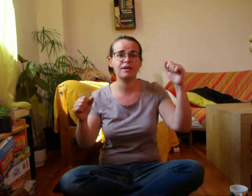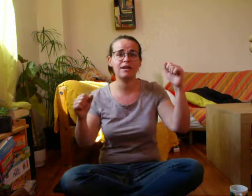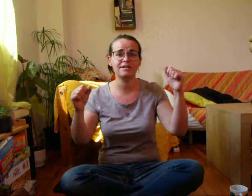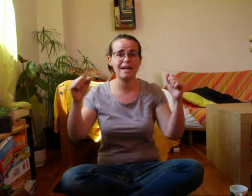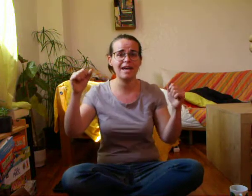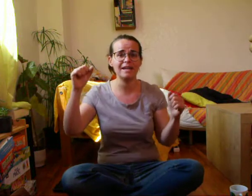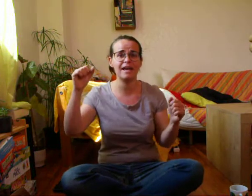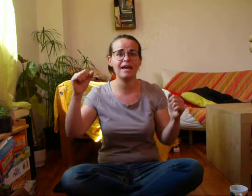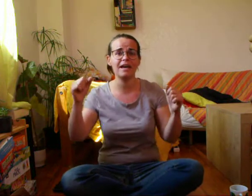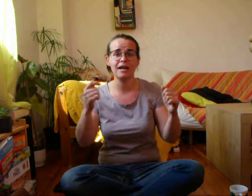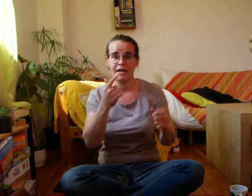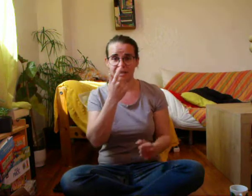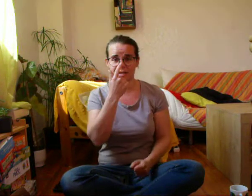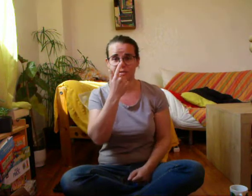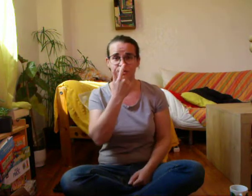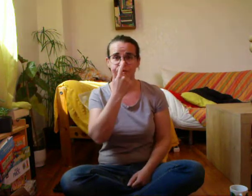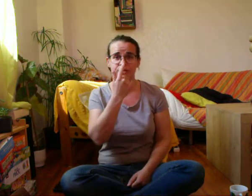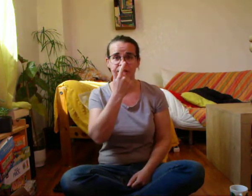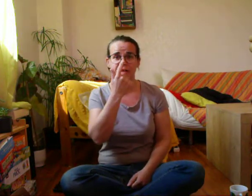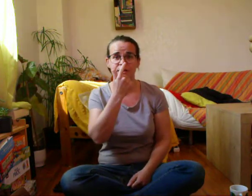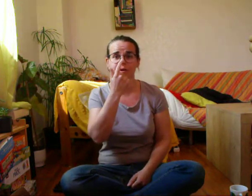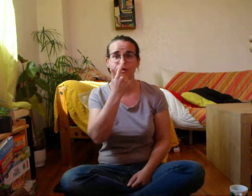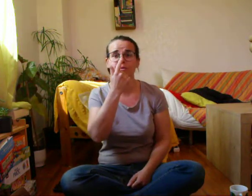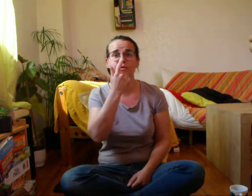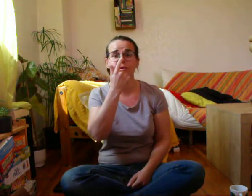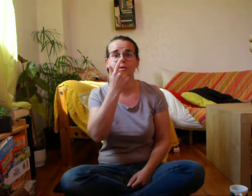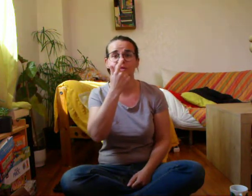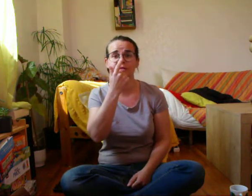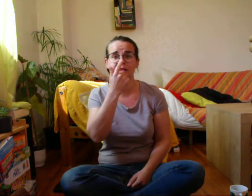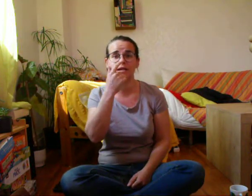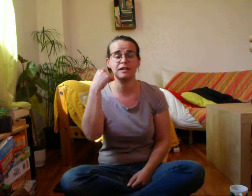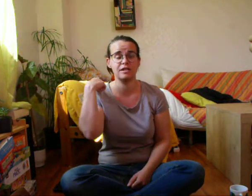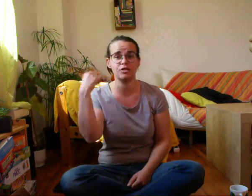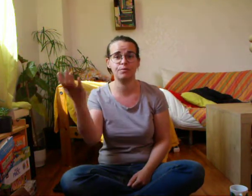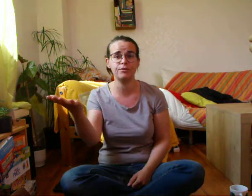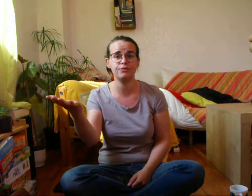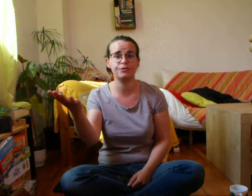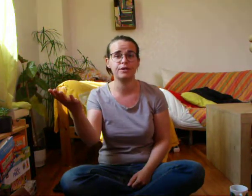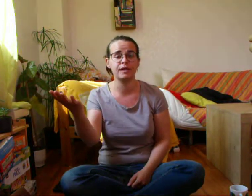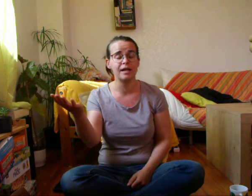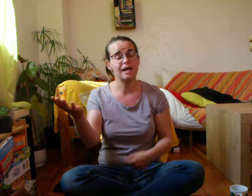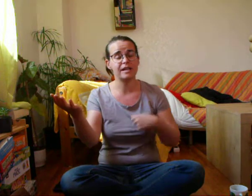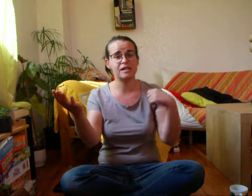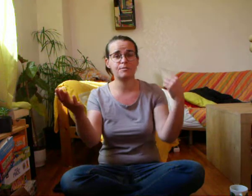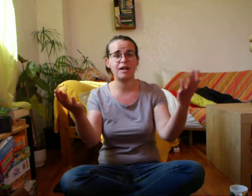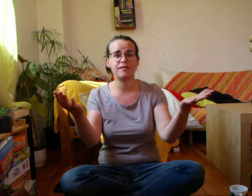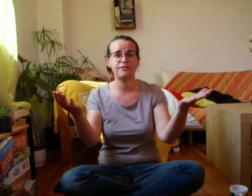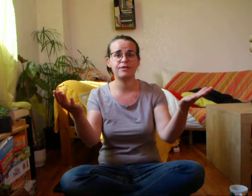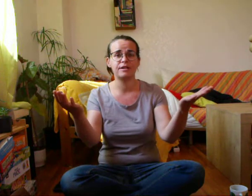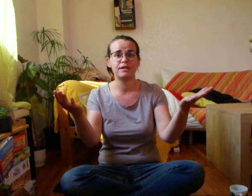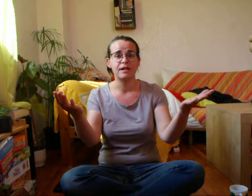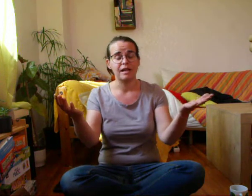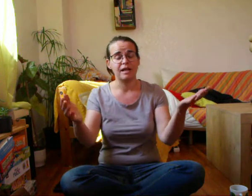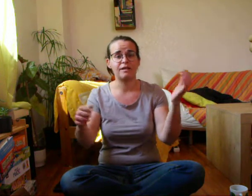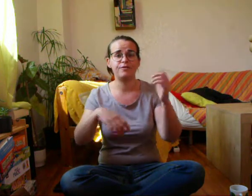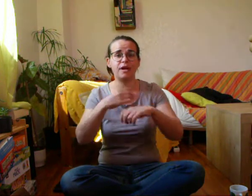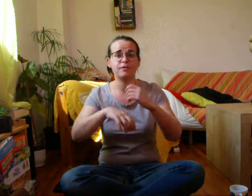leur derrière Et se protaient le bout du nez Et je plop, et je plop, plop, plop,